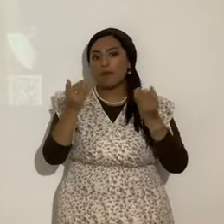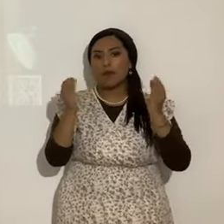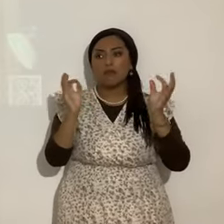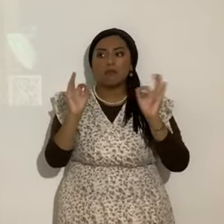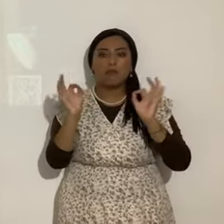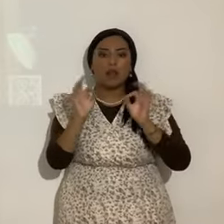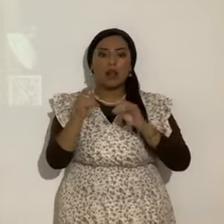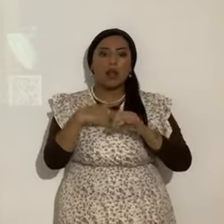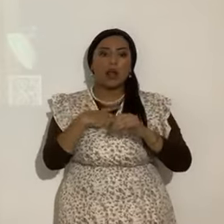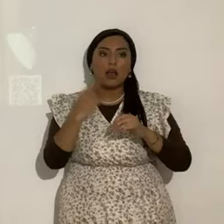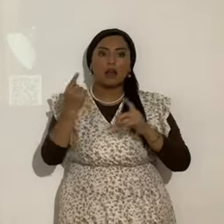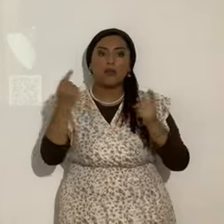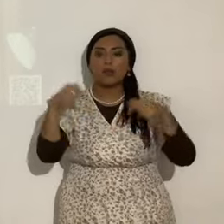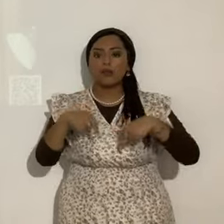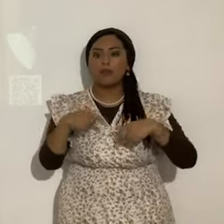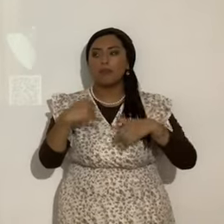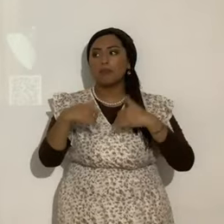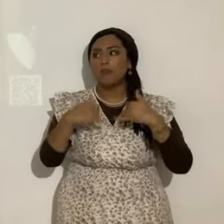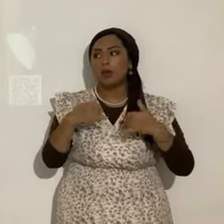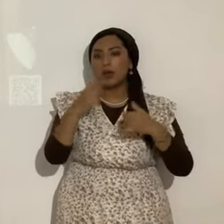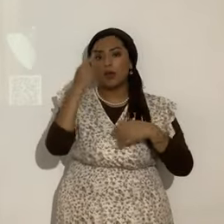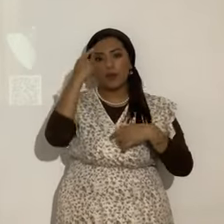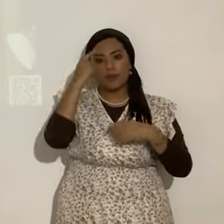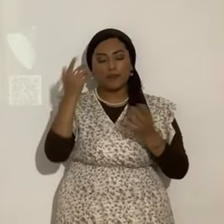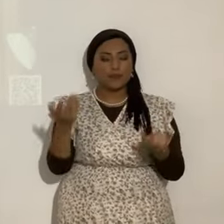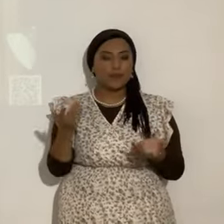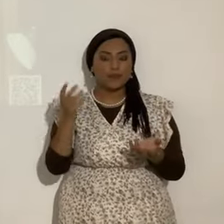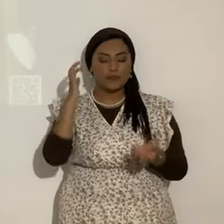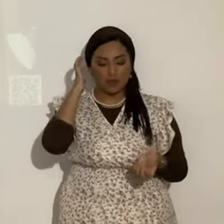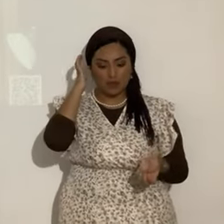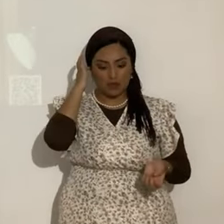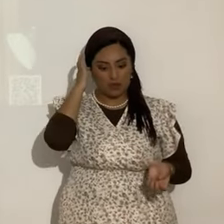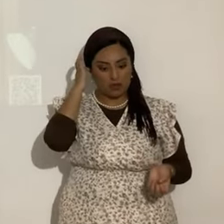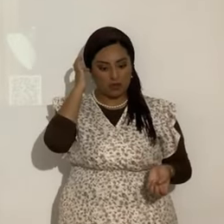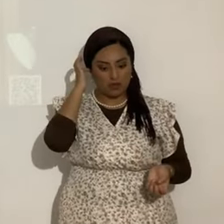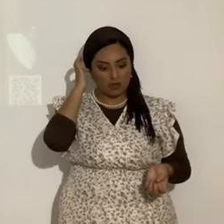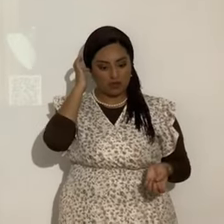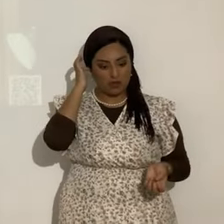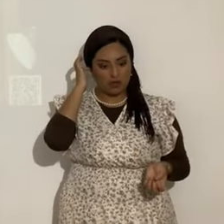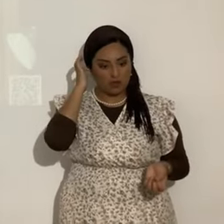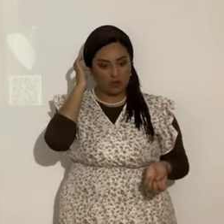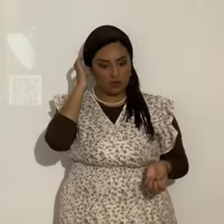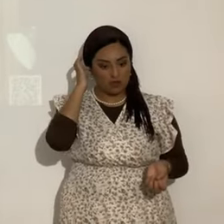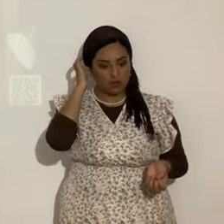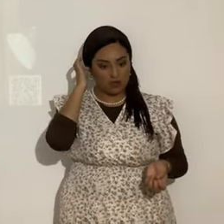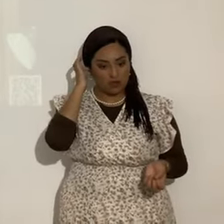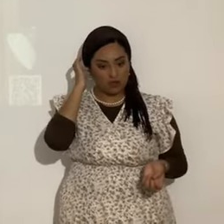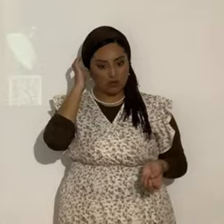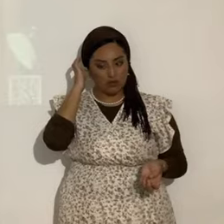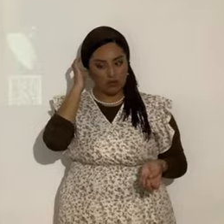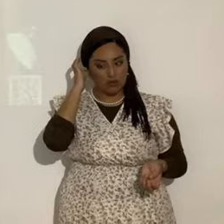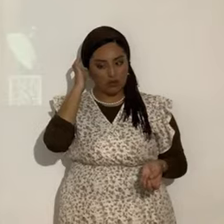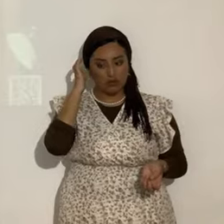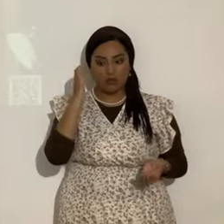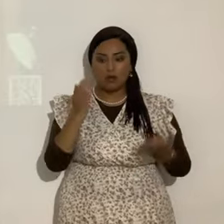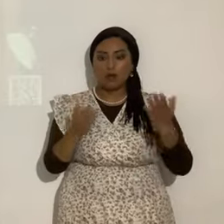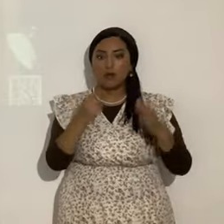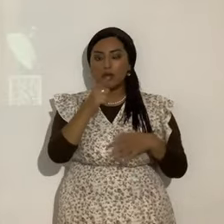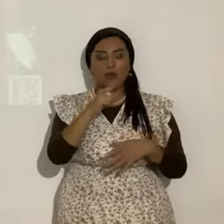social. Etcétera. No. Tu proceder no da cabida a pensar que eres un nacido de nuevo.